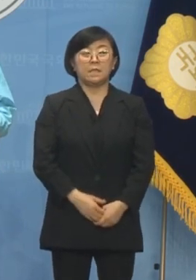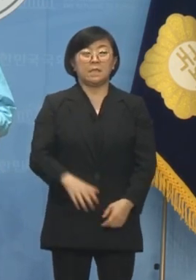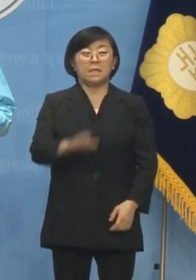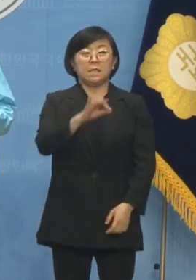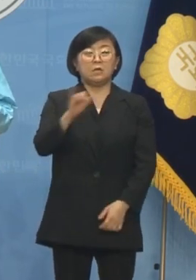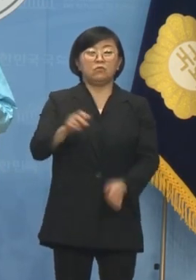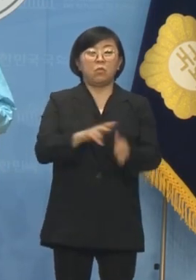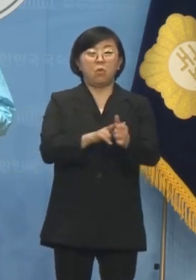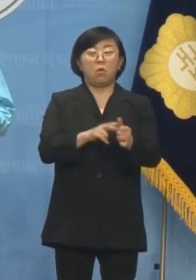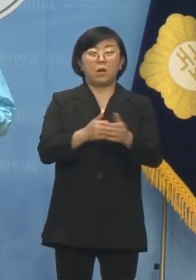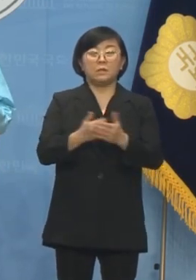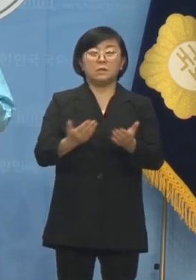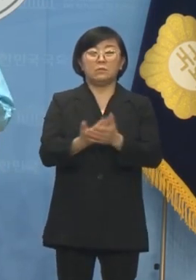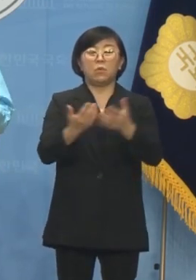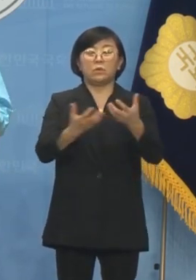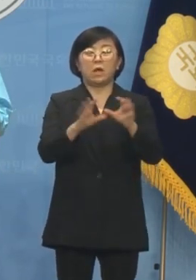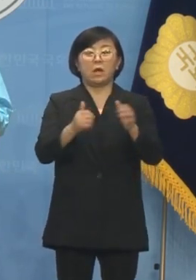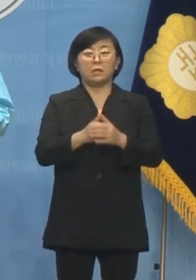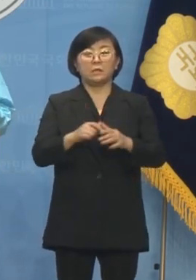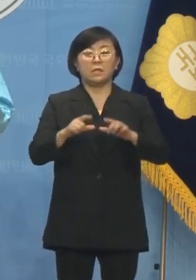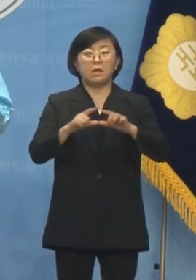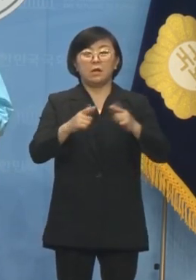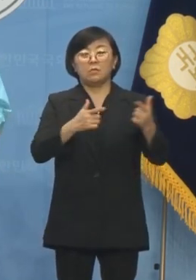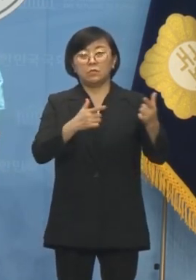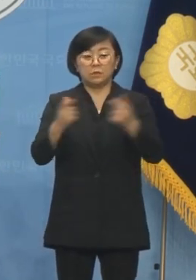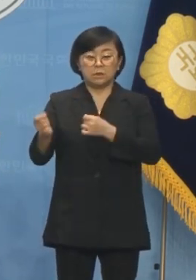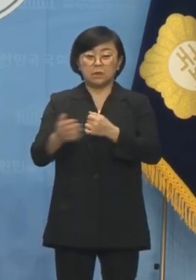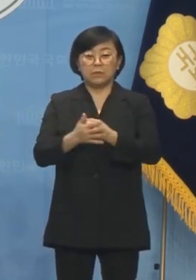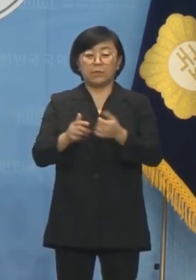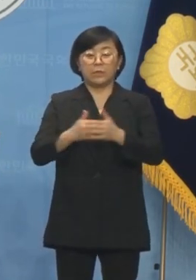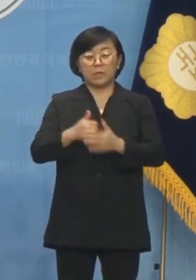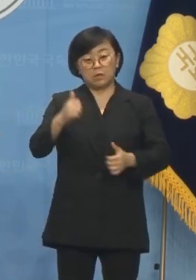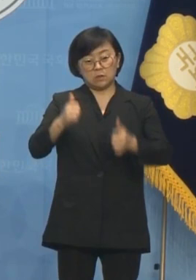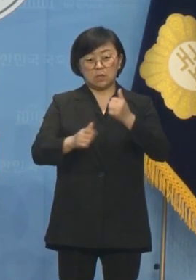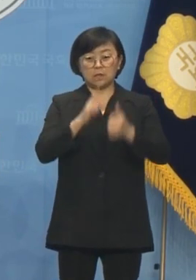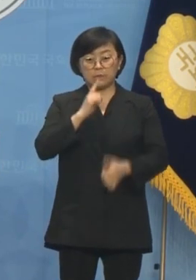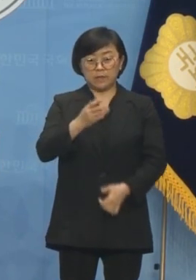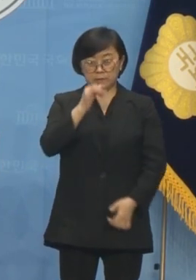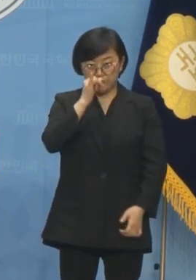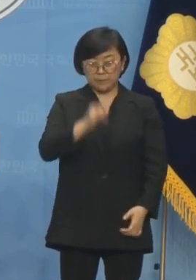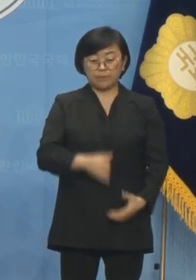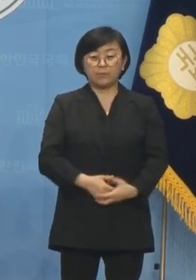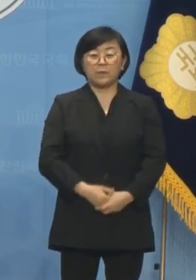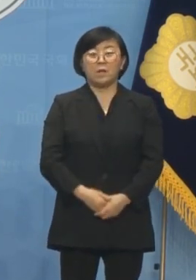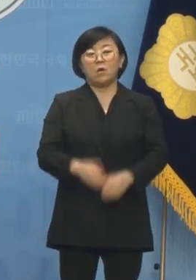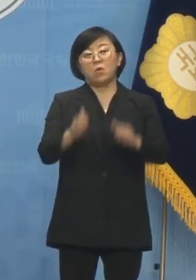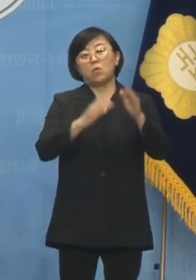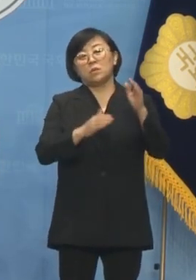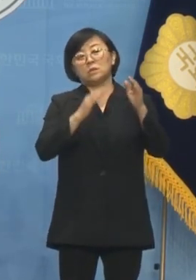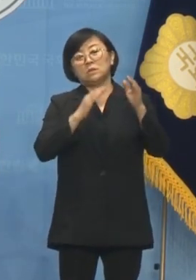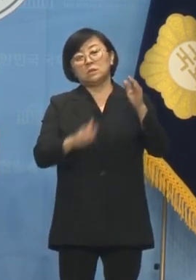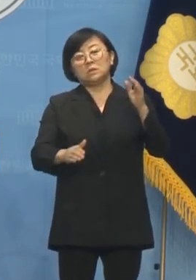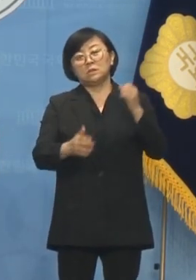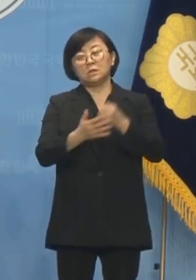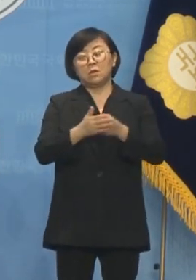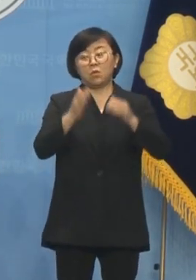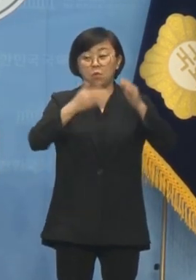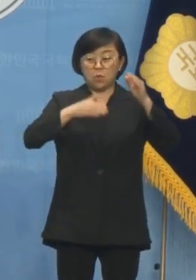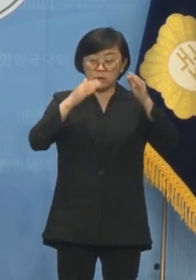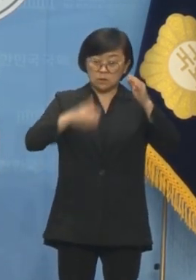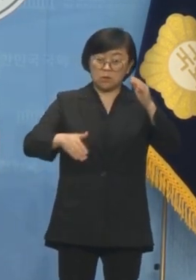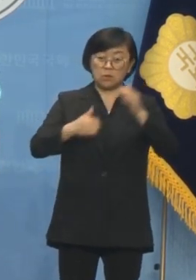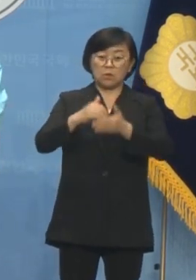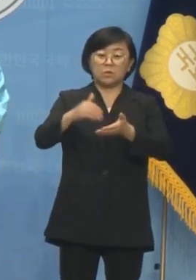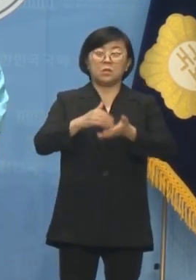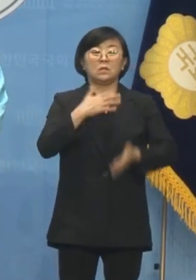이상규보와 진보당은 일관되게 일관되게 경선을 하겠다고 말씀을 드렸는데 공식적으로, 공식적으로